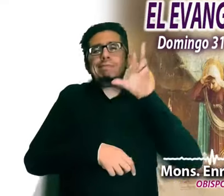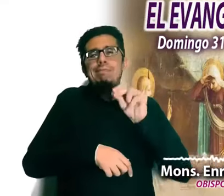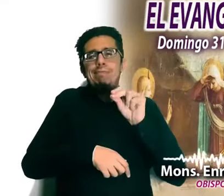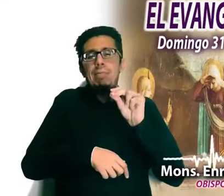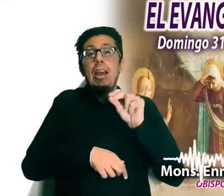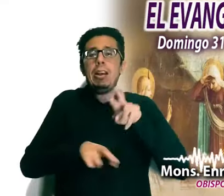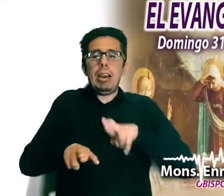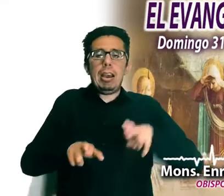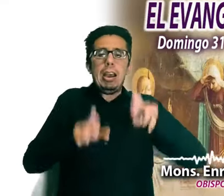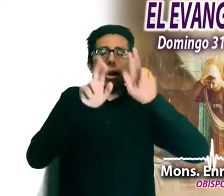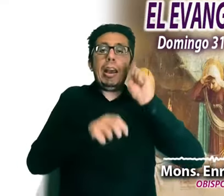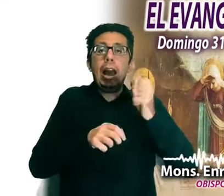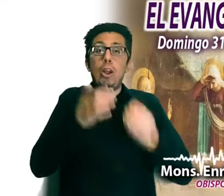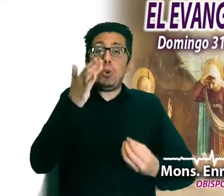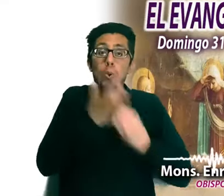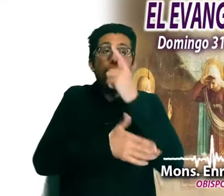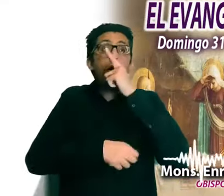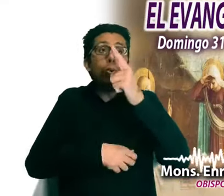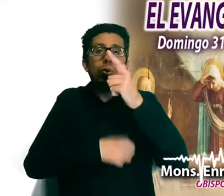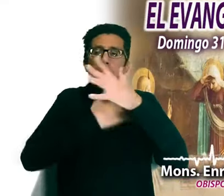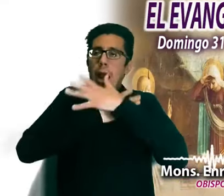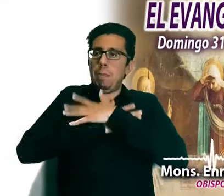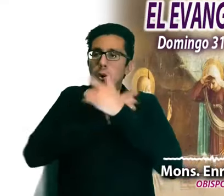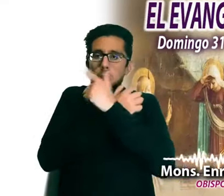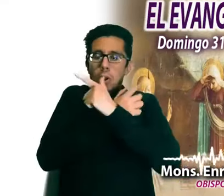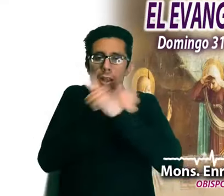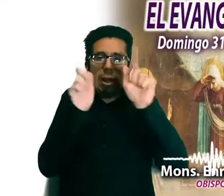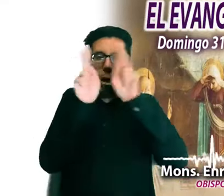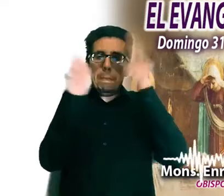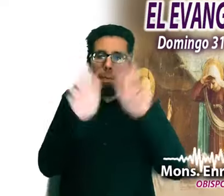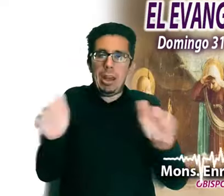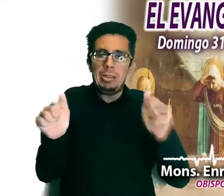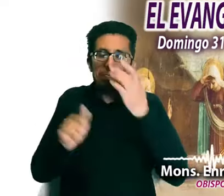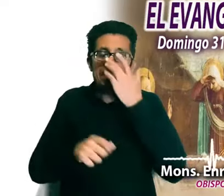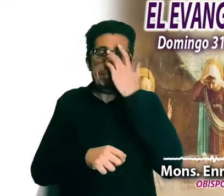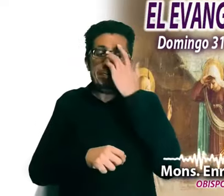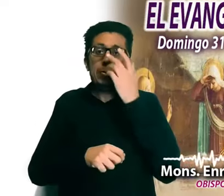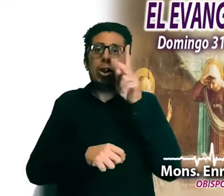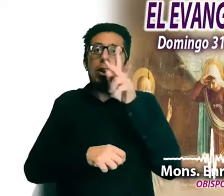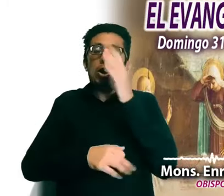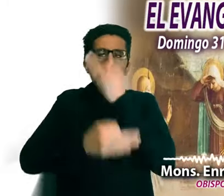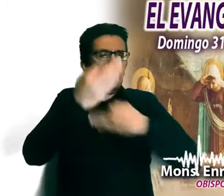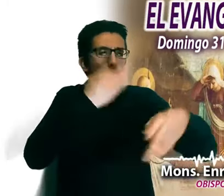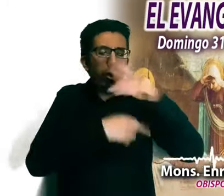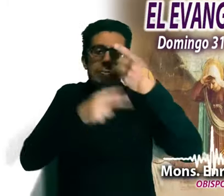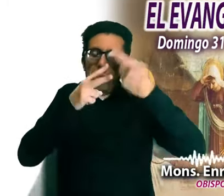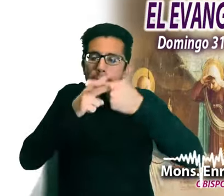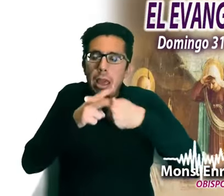habituarse a la luz, al amor, a la libertad y a la paz. Todo empieza de nuevo.